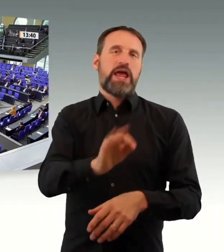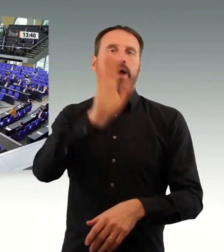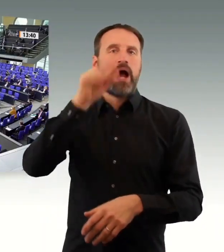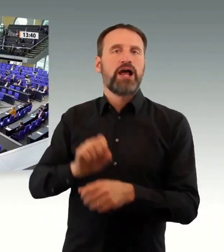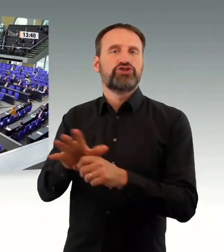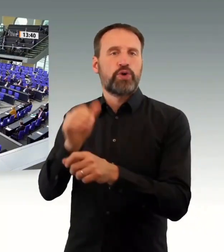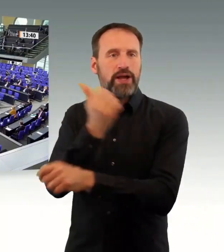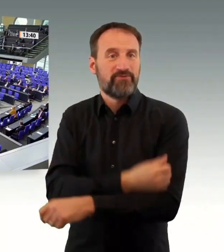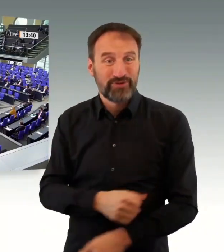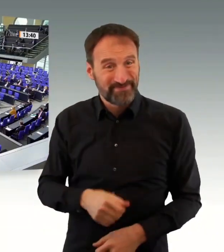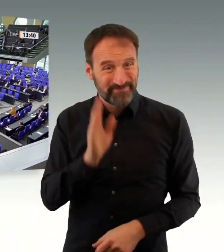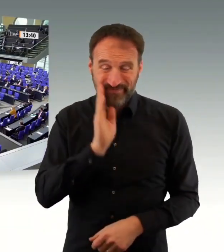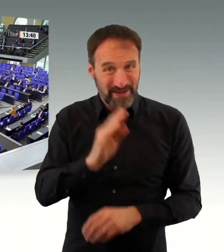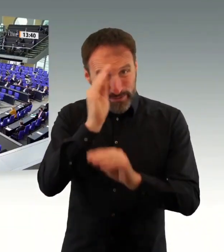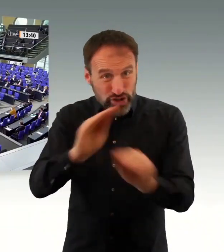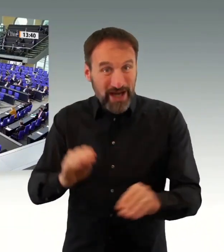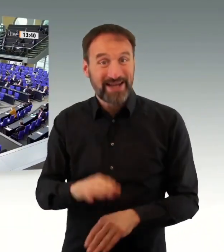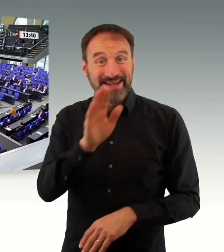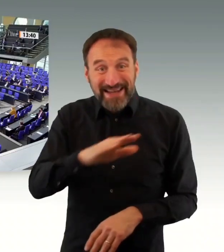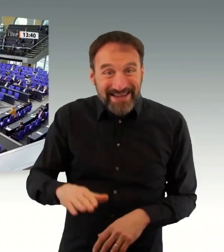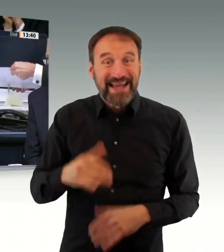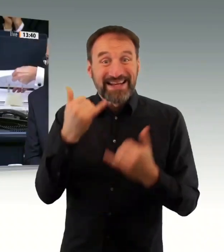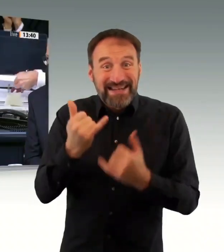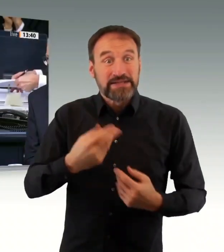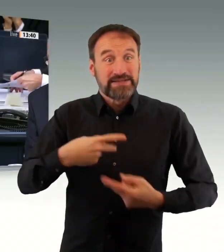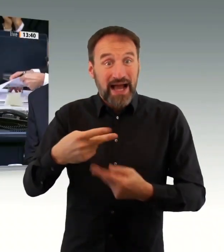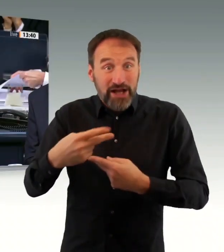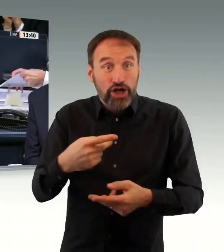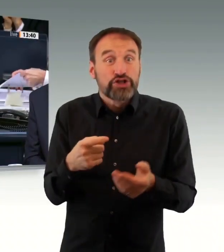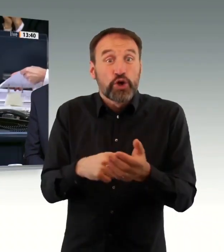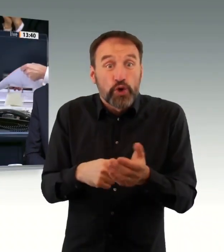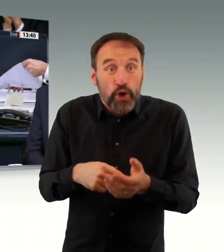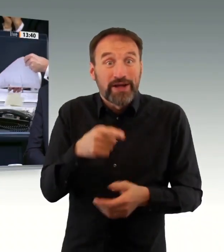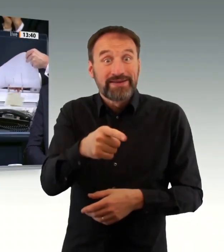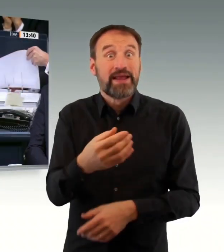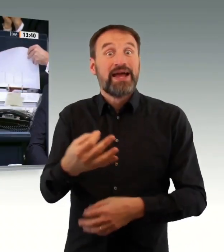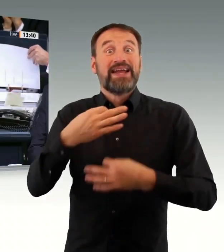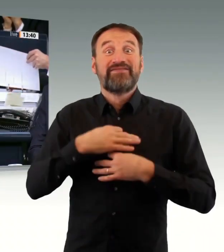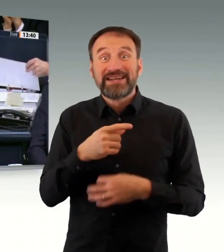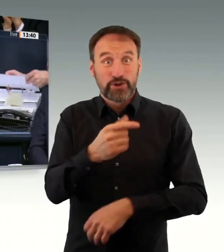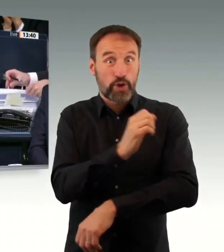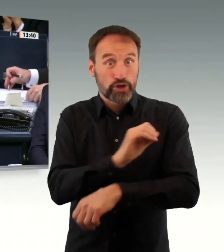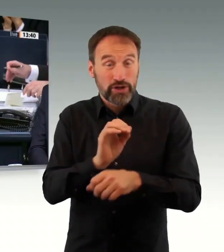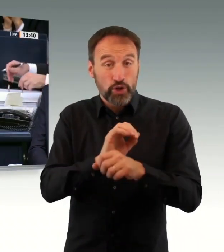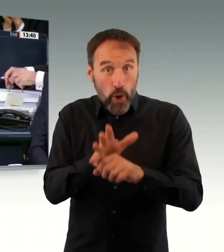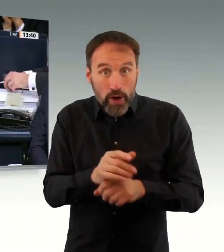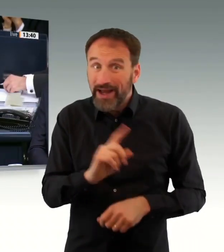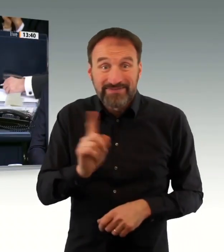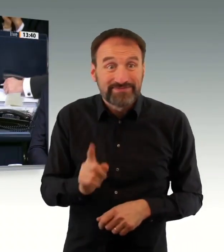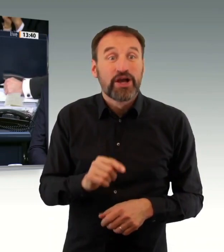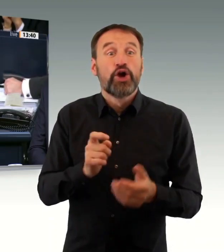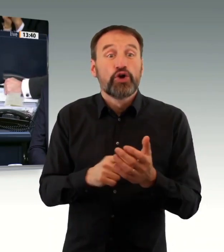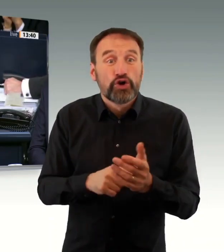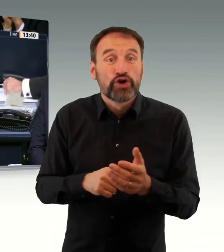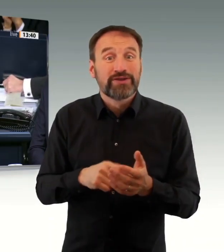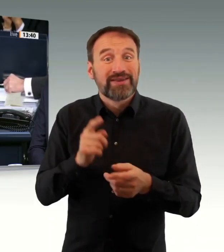Ich möchte, da wir noch am Anfang dieser Legislaturperiode sind, einen Hinweis geben. Der Kollege Sichert ist gerade von einem anderen Kollegen der AfD da